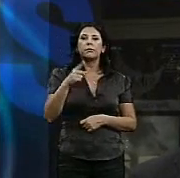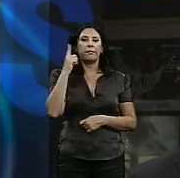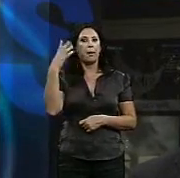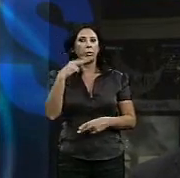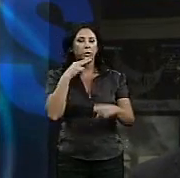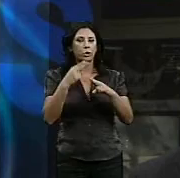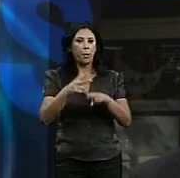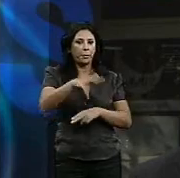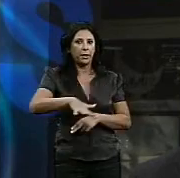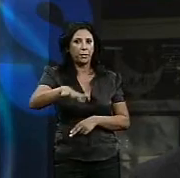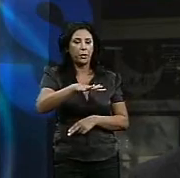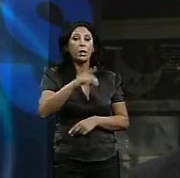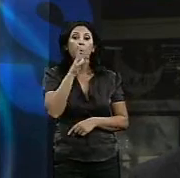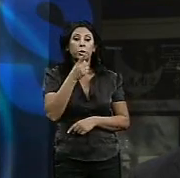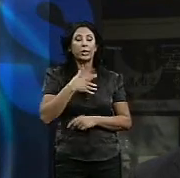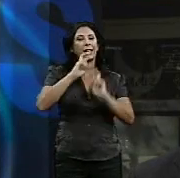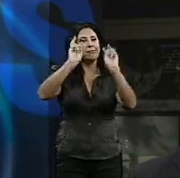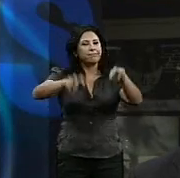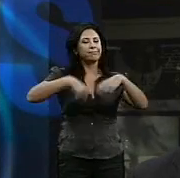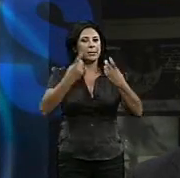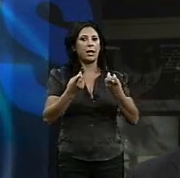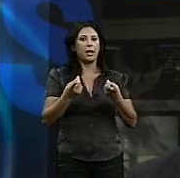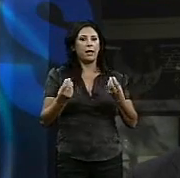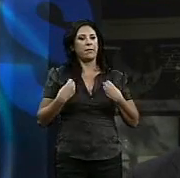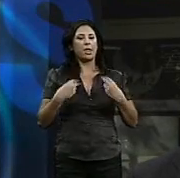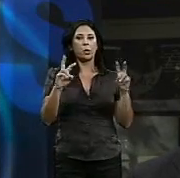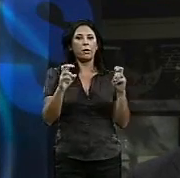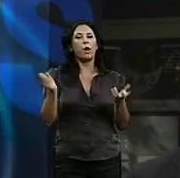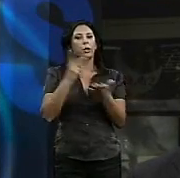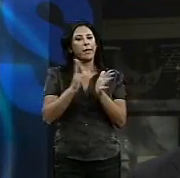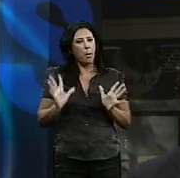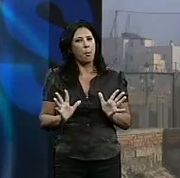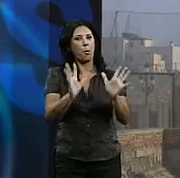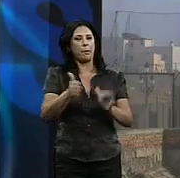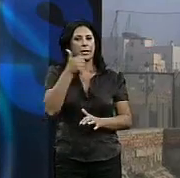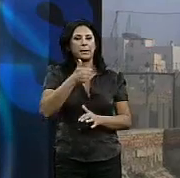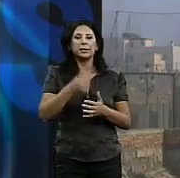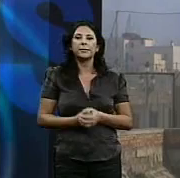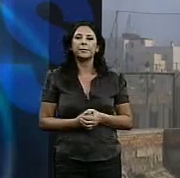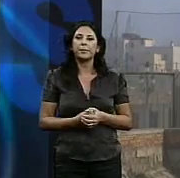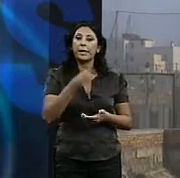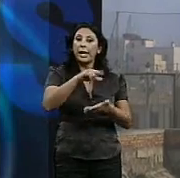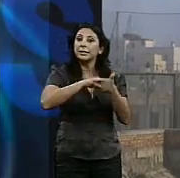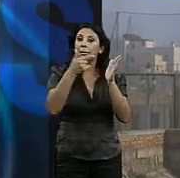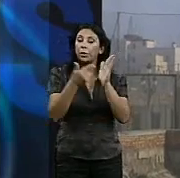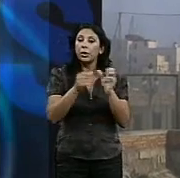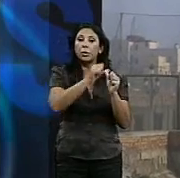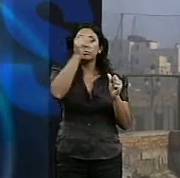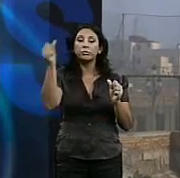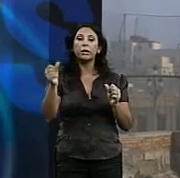conseguimos con ello que se revitalicen y darle un empuje todavía mayor. Este proyecto se desarrollará durante los próximos cinco años